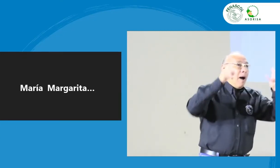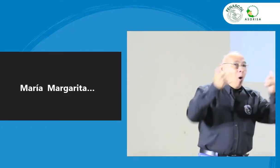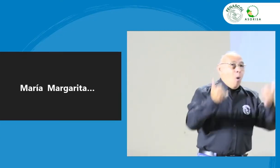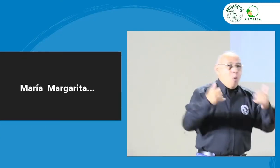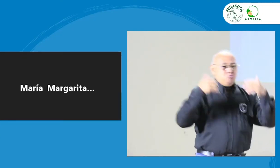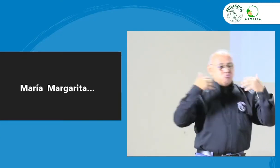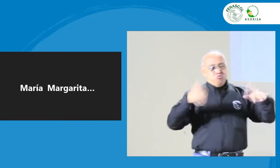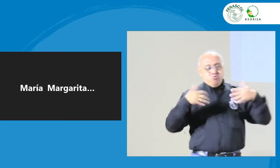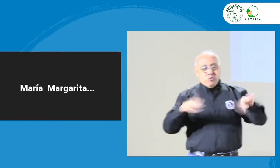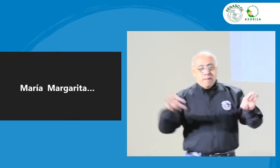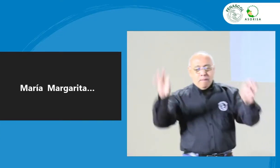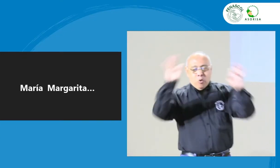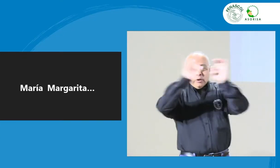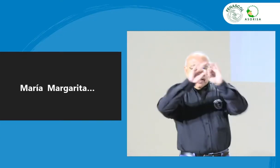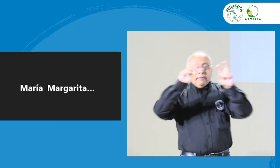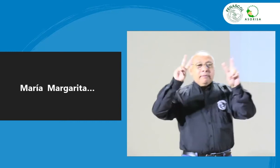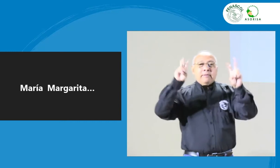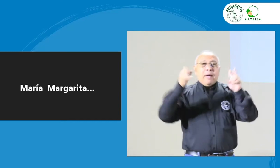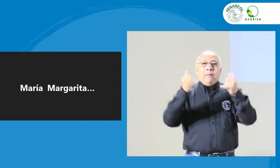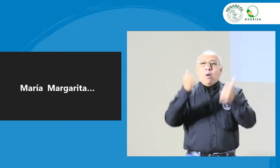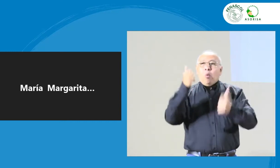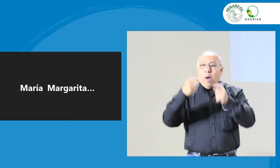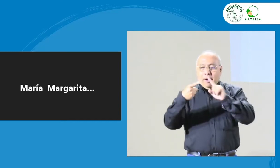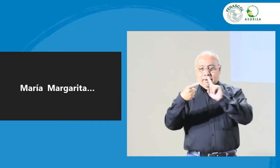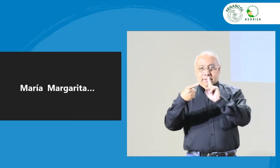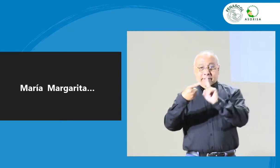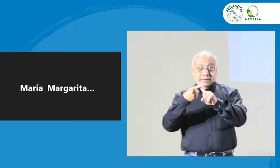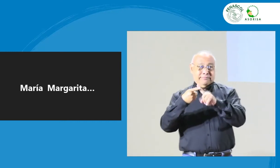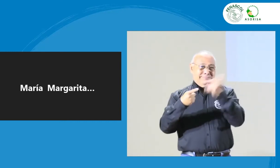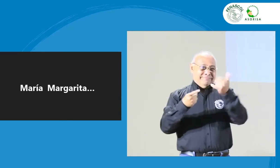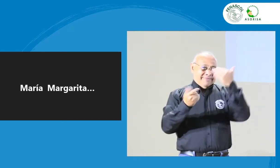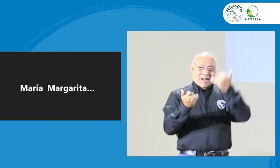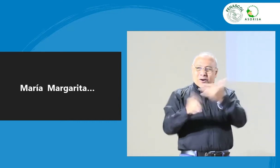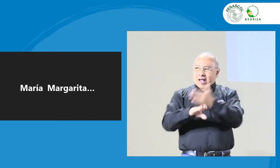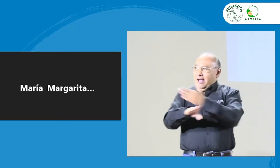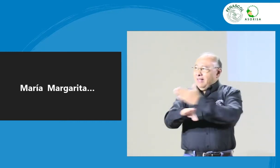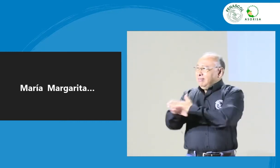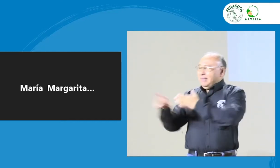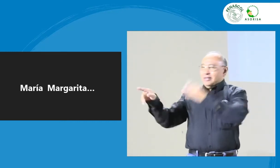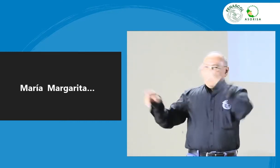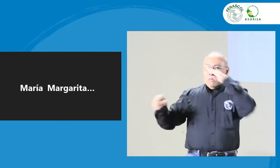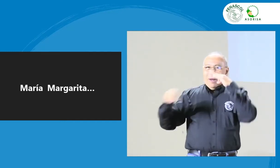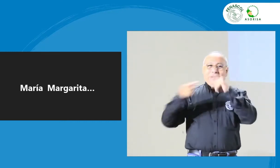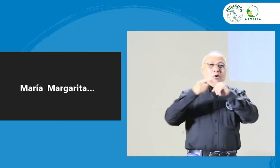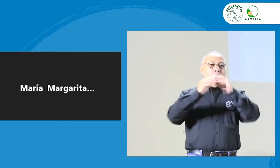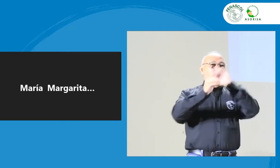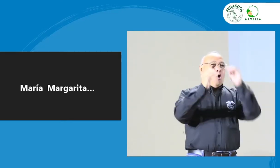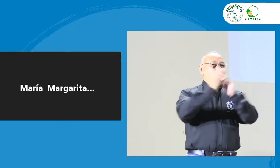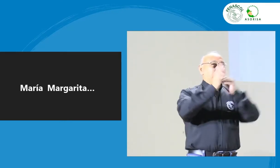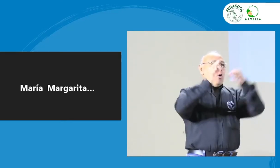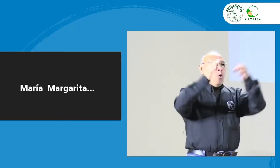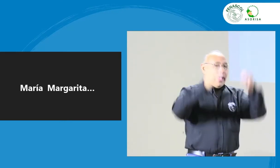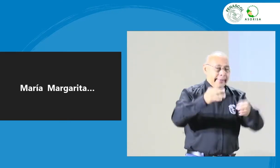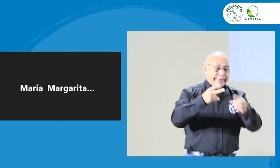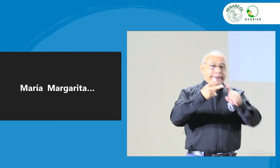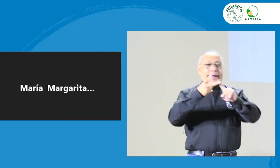y, pues, haremos el ejercicio como de reportarlas. El día de hoy, como lo han comentado los